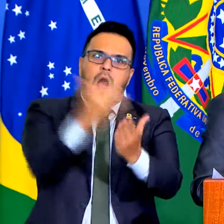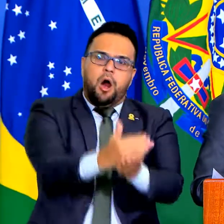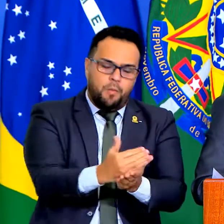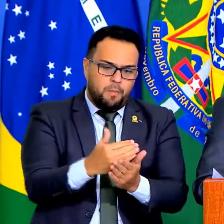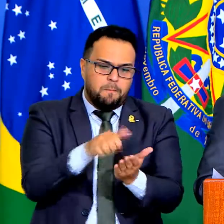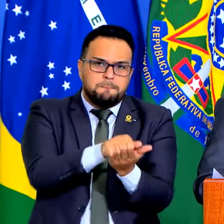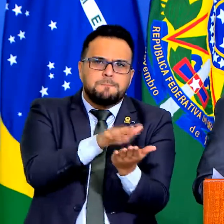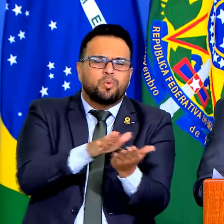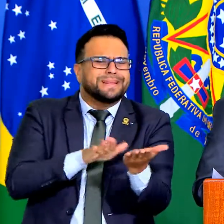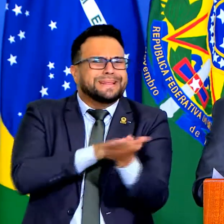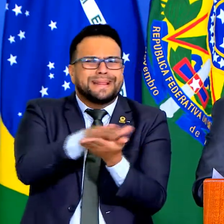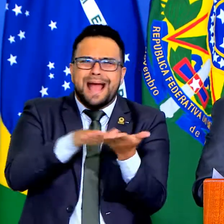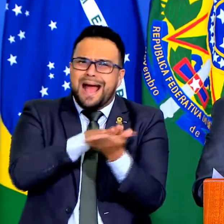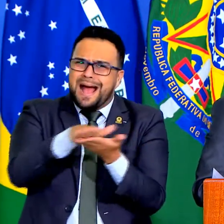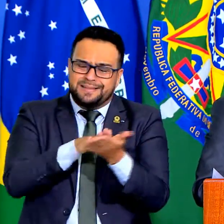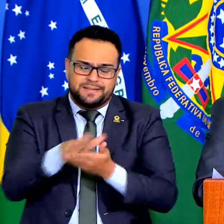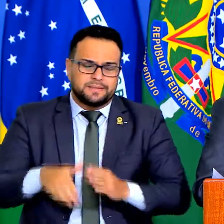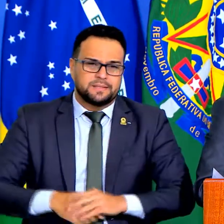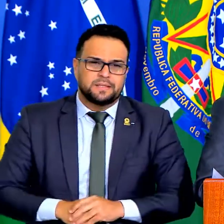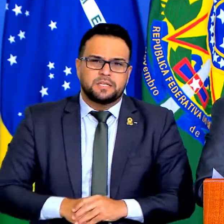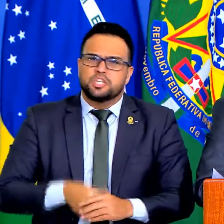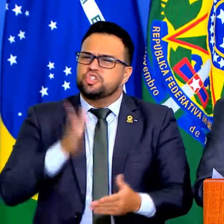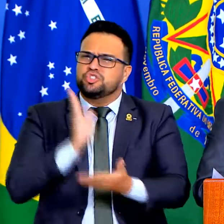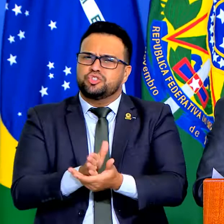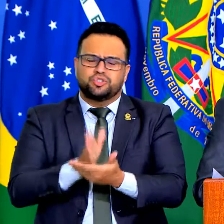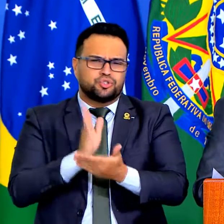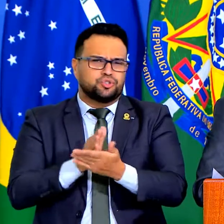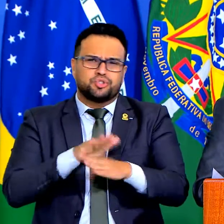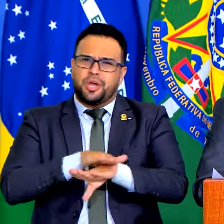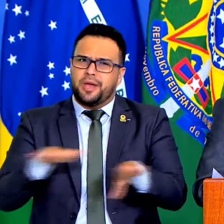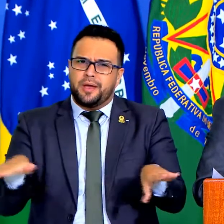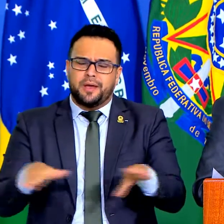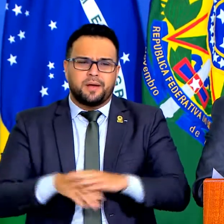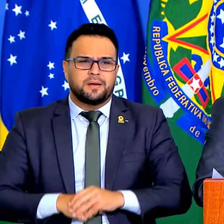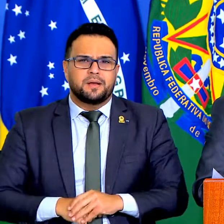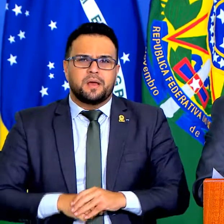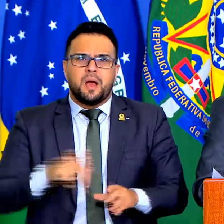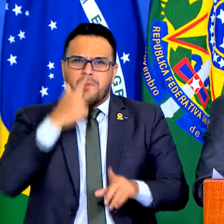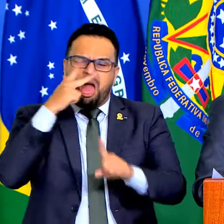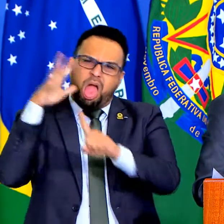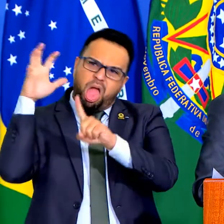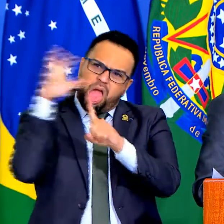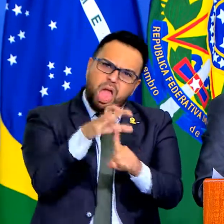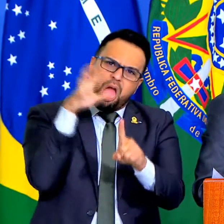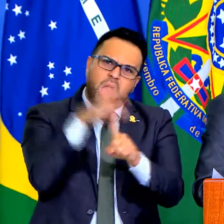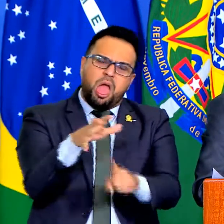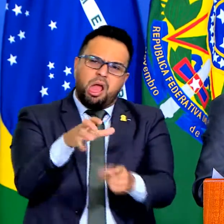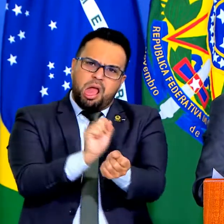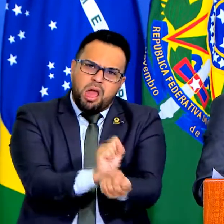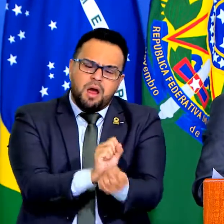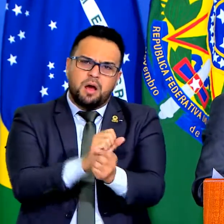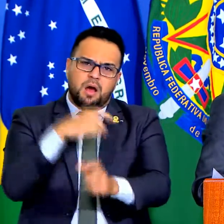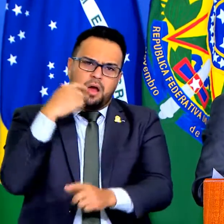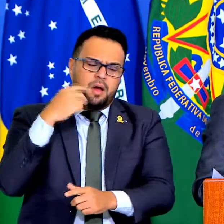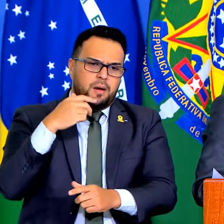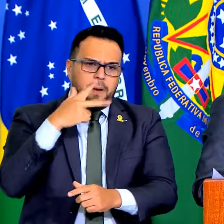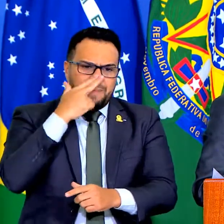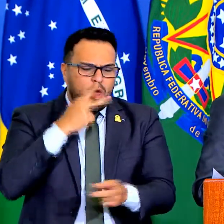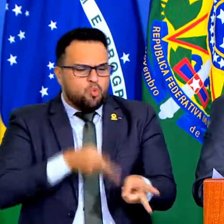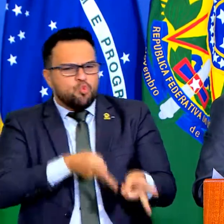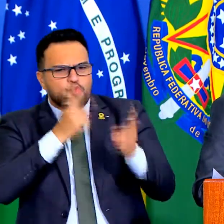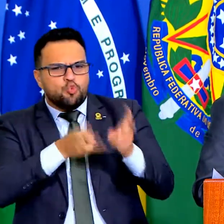senador Joachim, para nada. Chega de oprimir, de escravizar, de assaltar, de extorquir